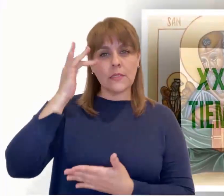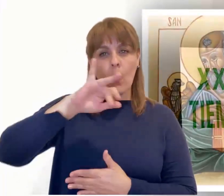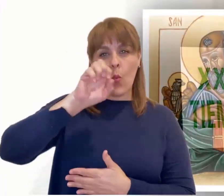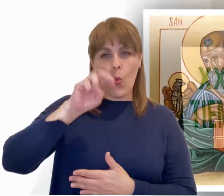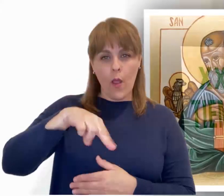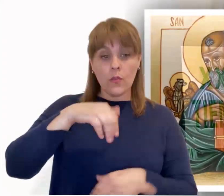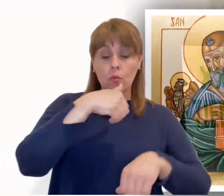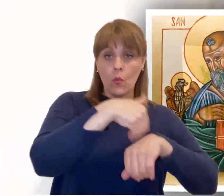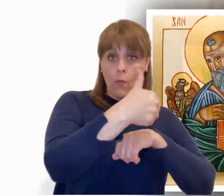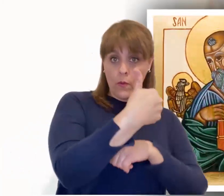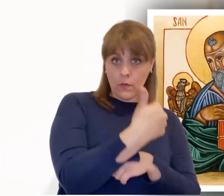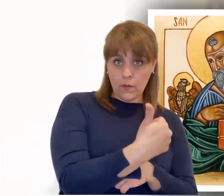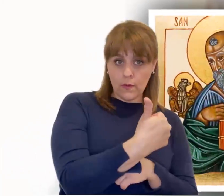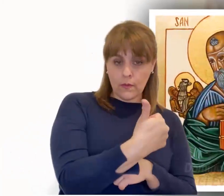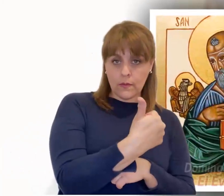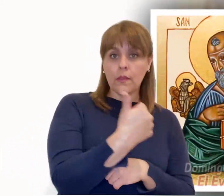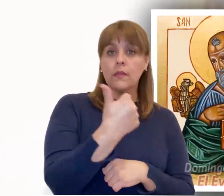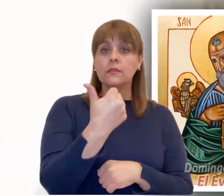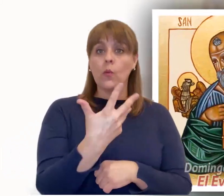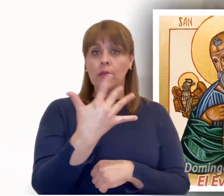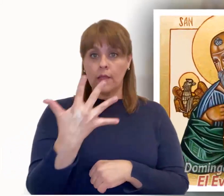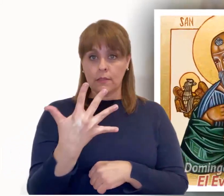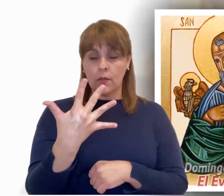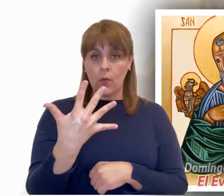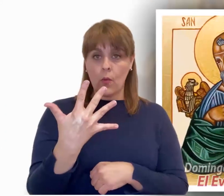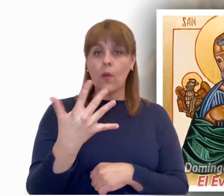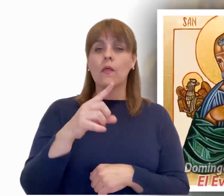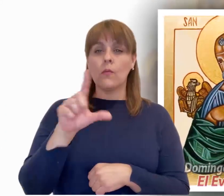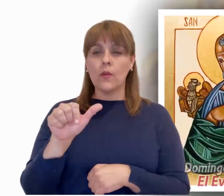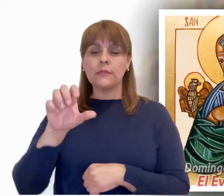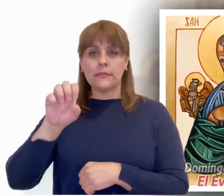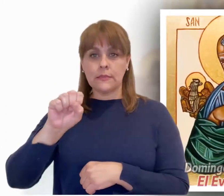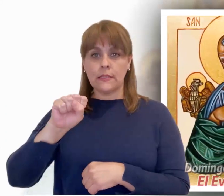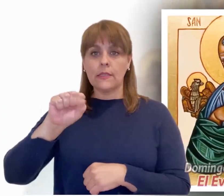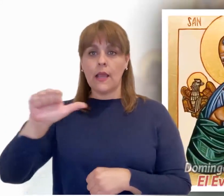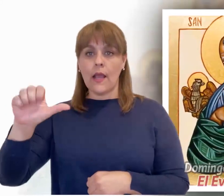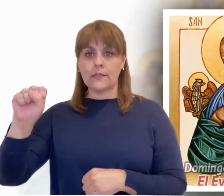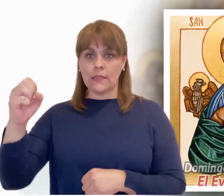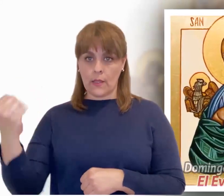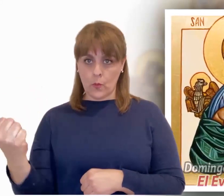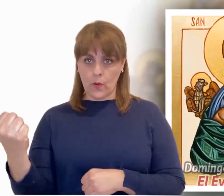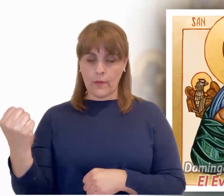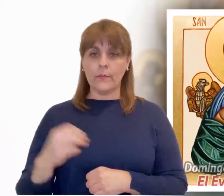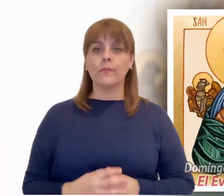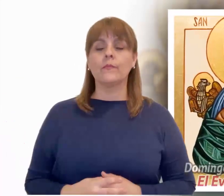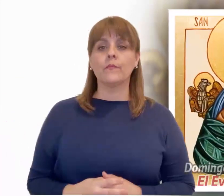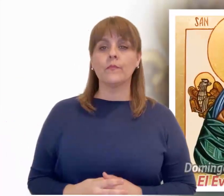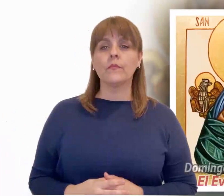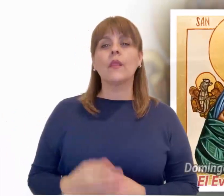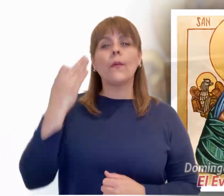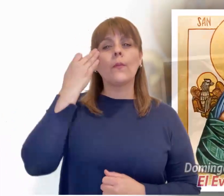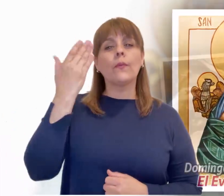Evangelio según San Juan, capítulo 6, versículos 55 y del 60 al